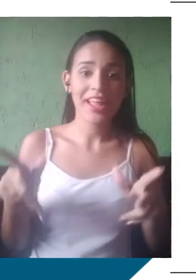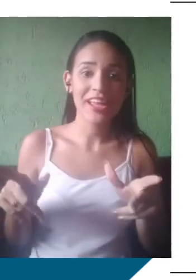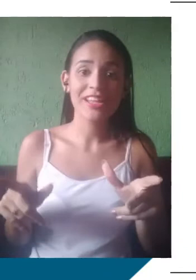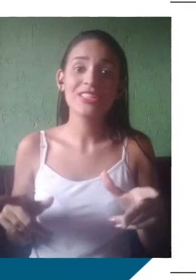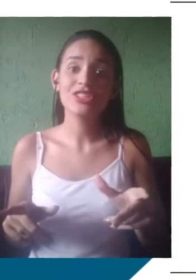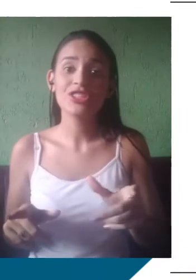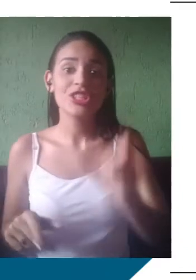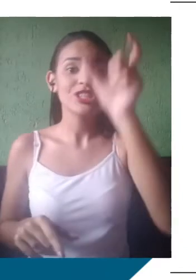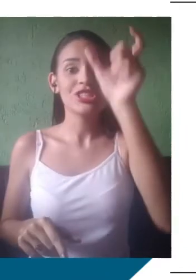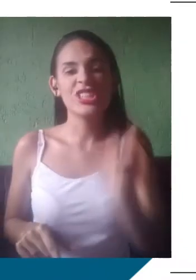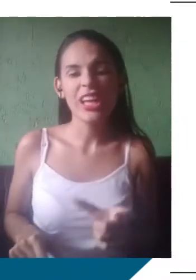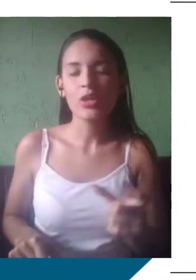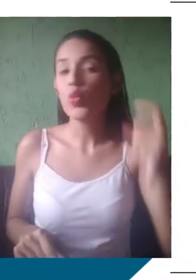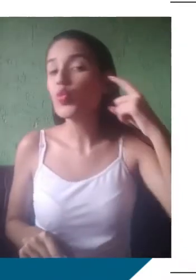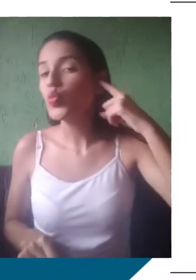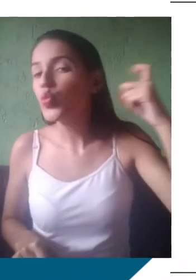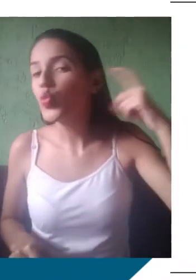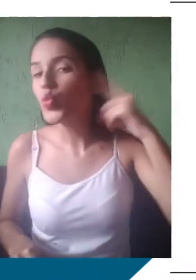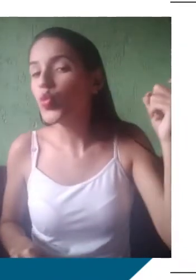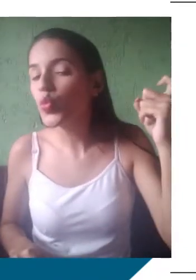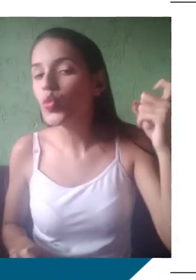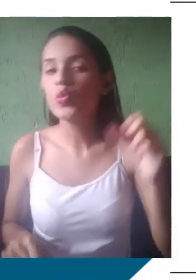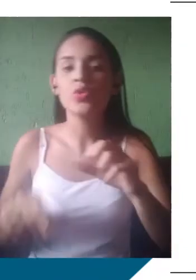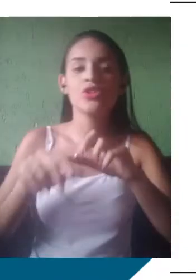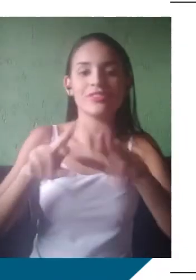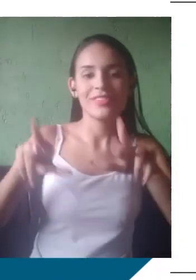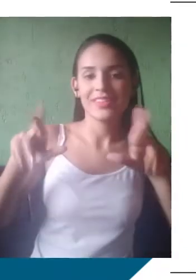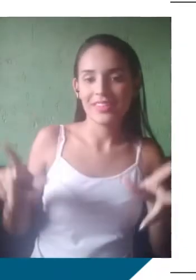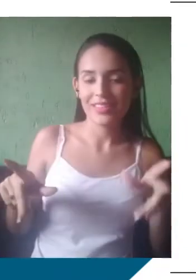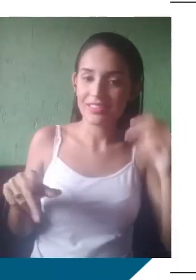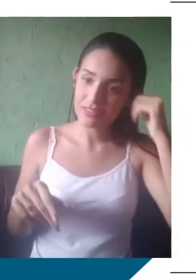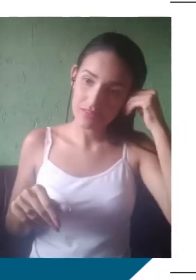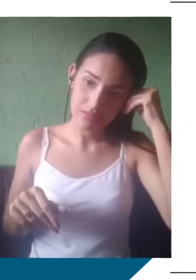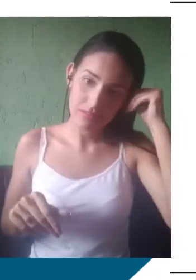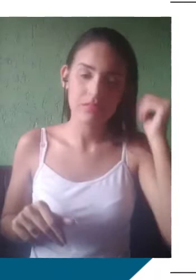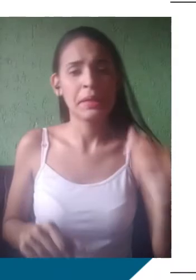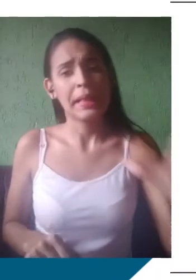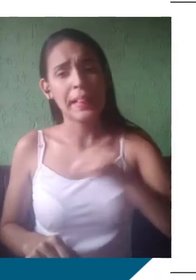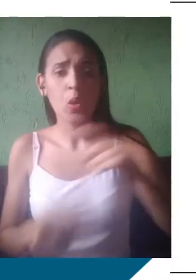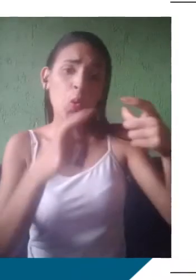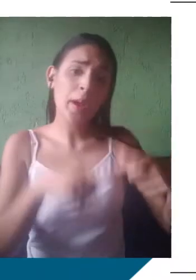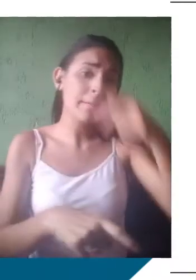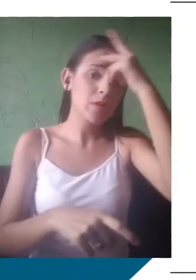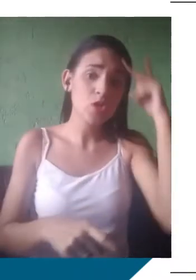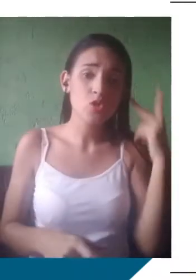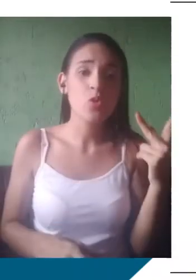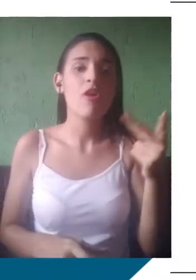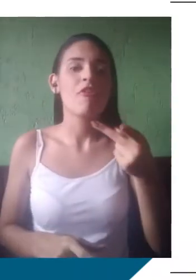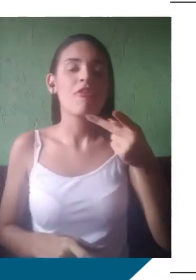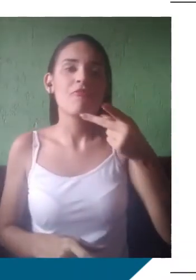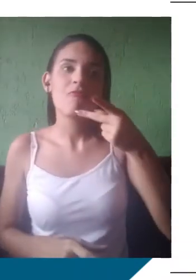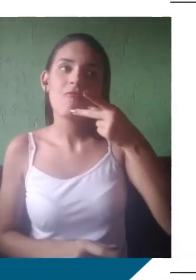portuguesa. Então, é o aspecto fonológico, né? Do som, da sonoridade, os sotaques. Então, tem determinada região que o R